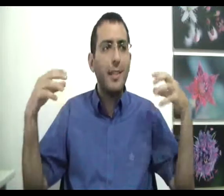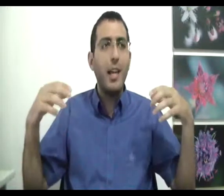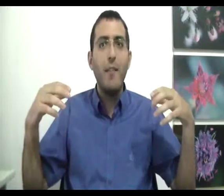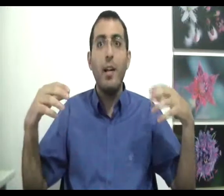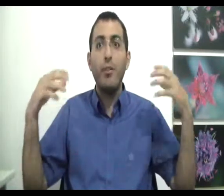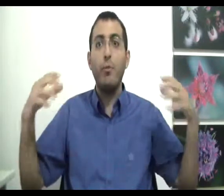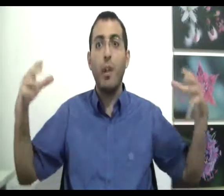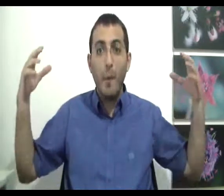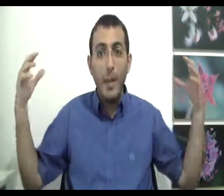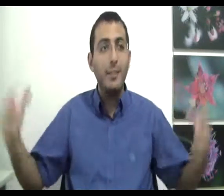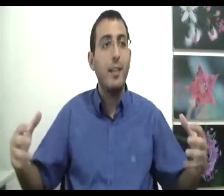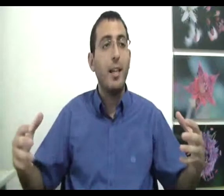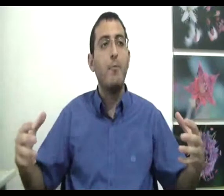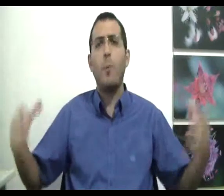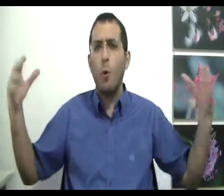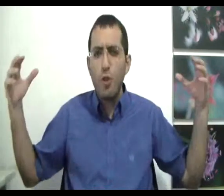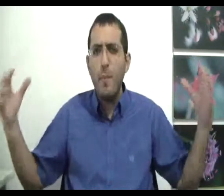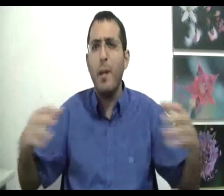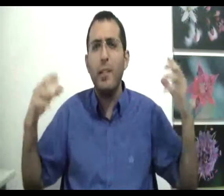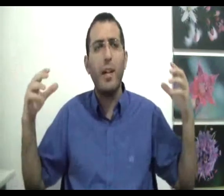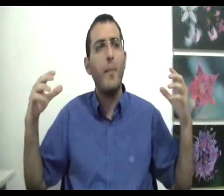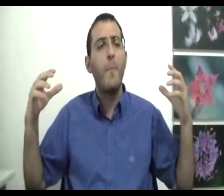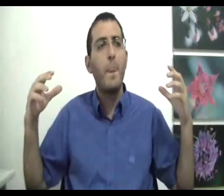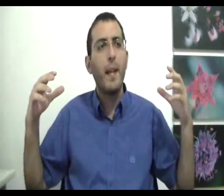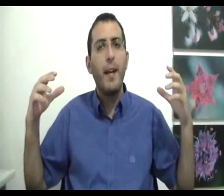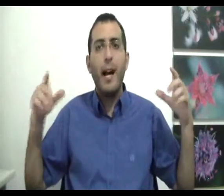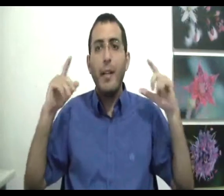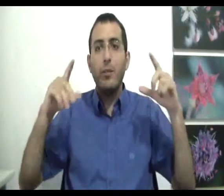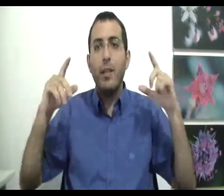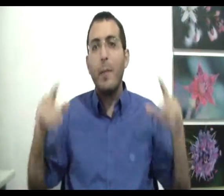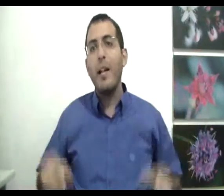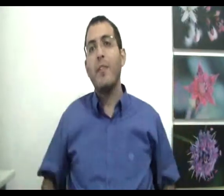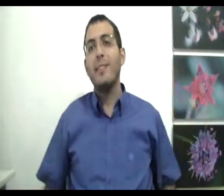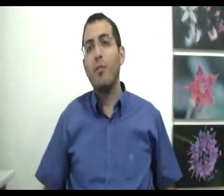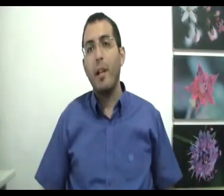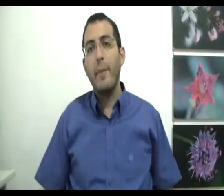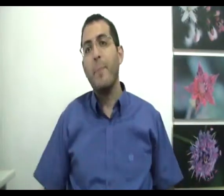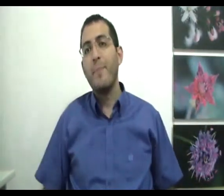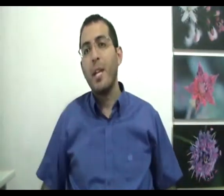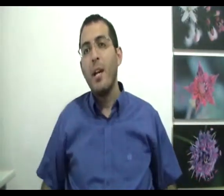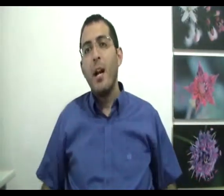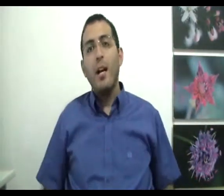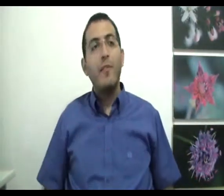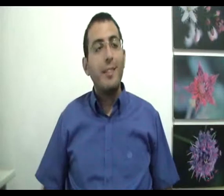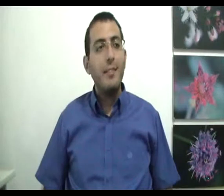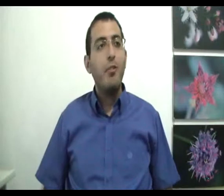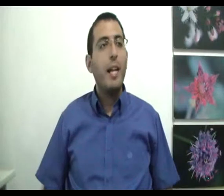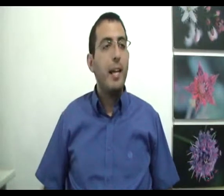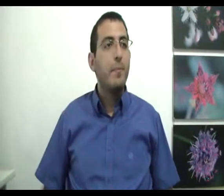עסקים ואנשים שיש להם הרבה עסקים שהם חולשים על הרבה דברים אני רוצה לדבר על הפנטזה שלהם הפנטזה שלהם